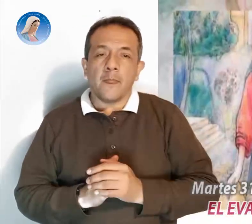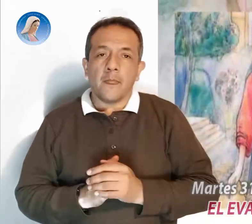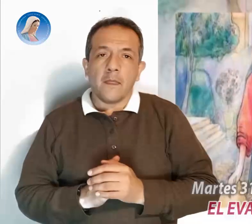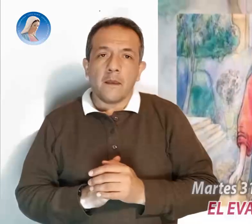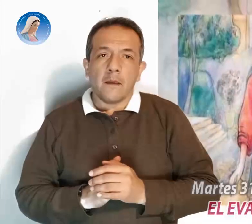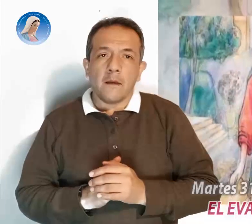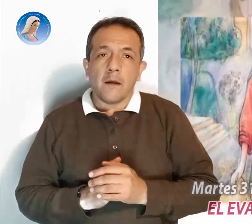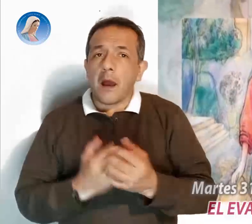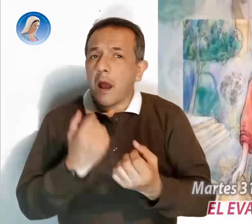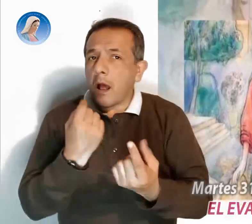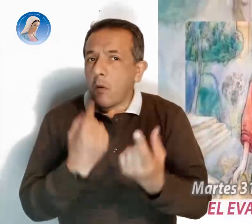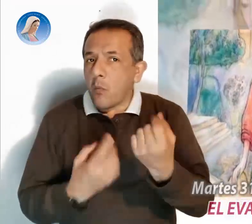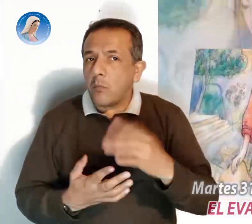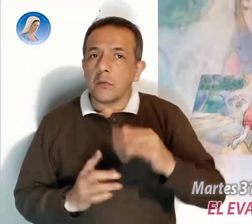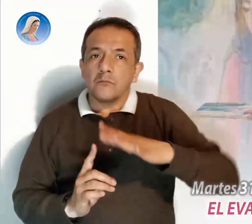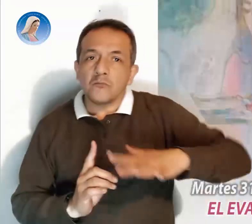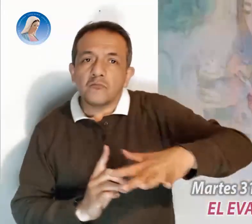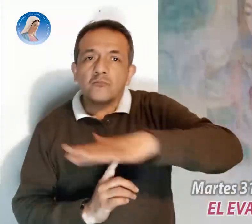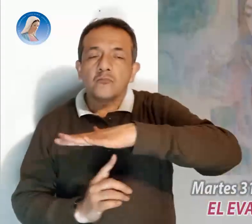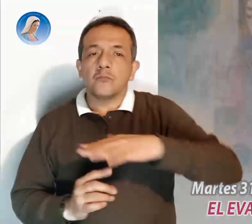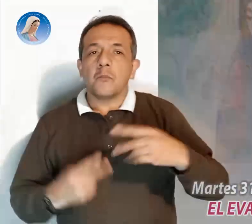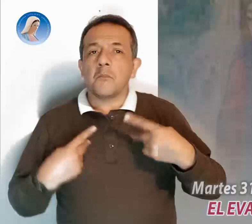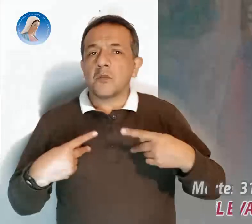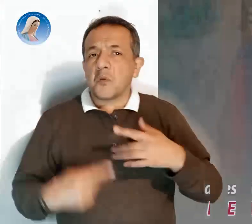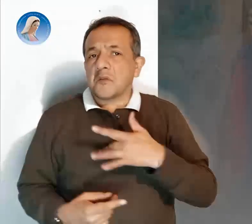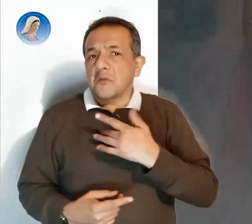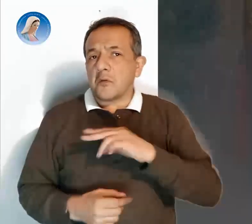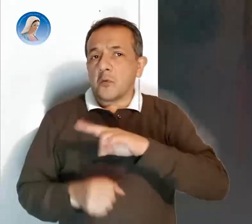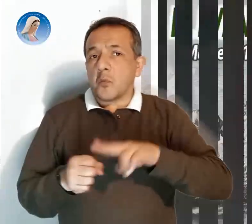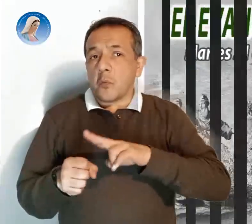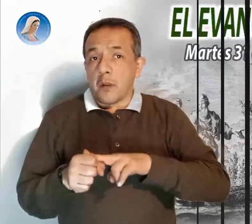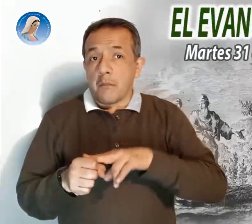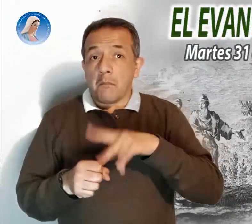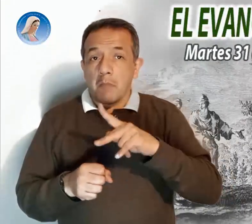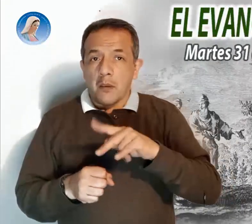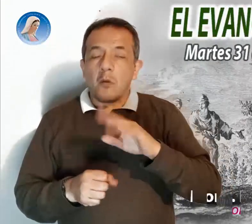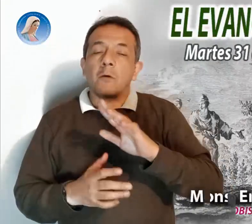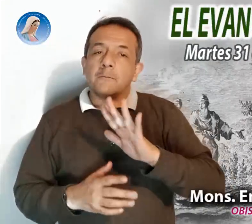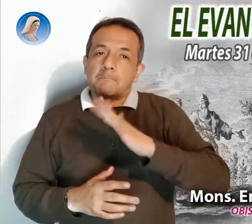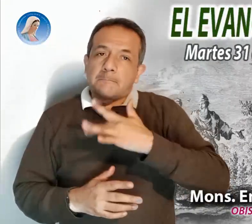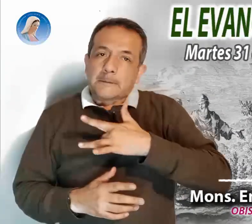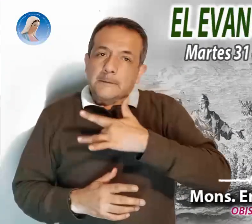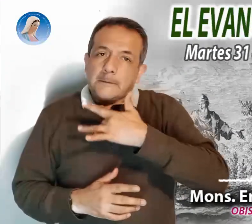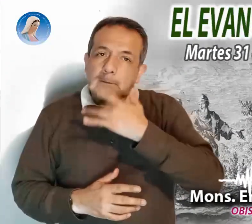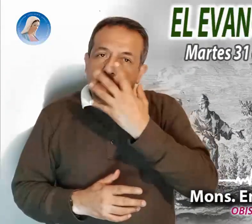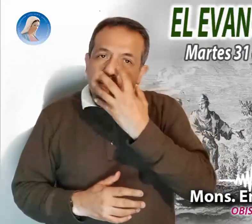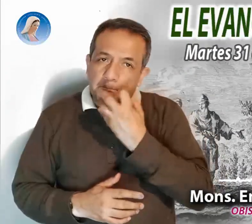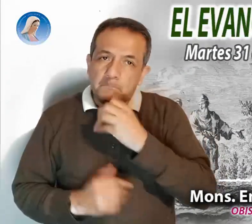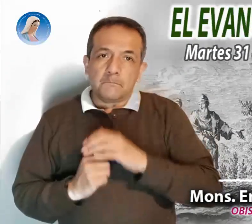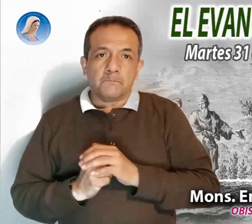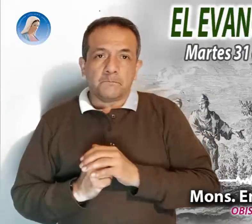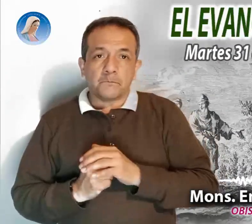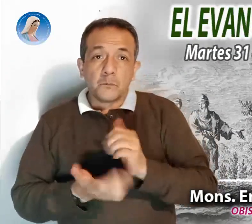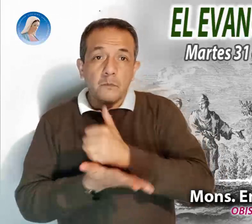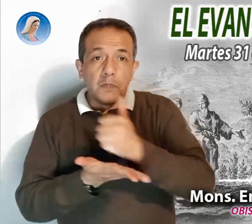que quizás a muchos les parezcan normales, pero que nos hieren y lastiman. A